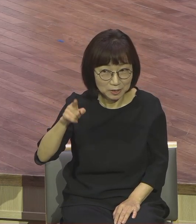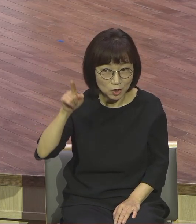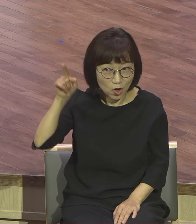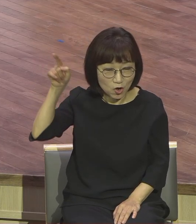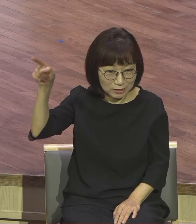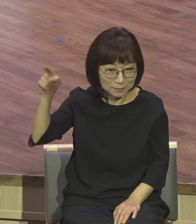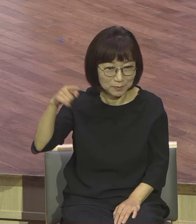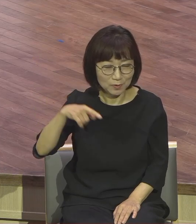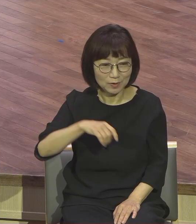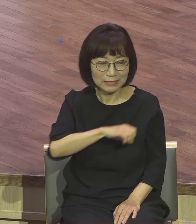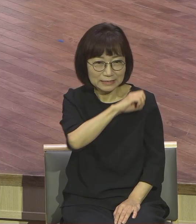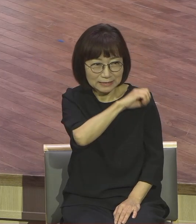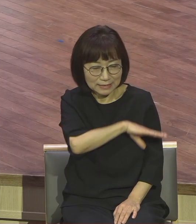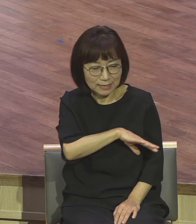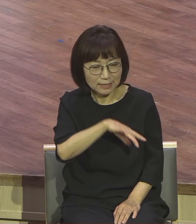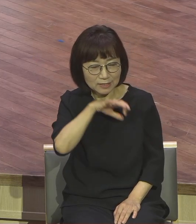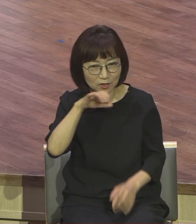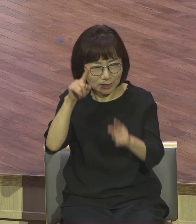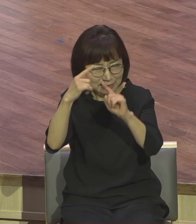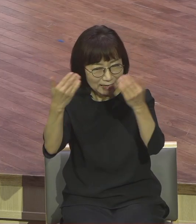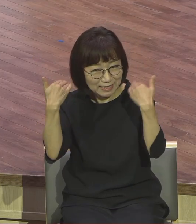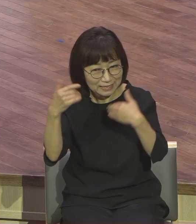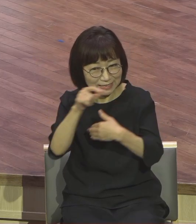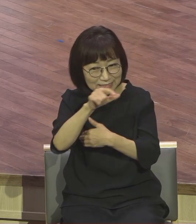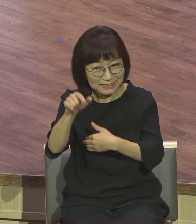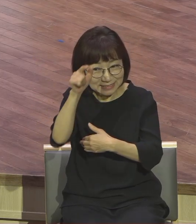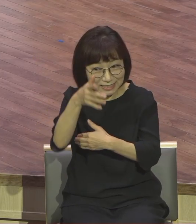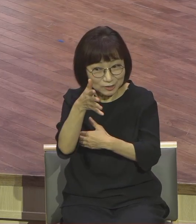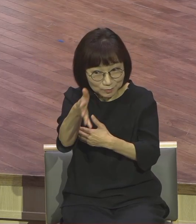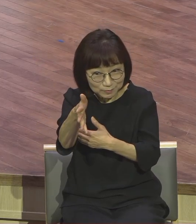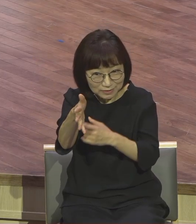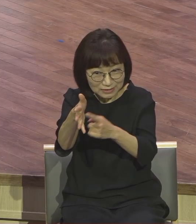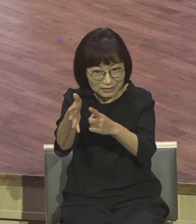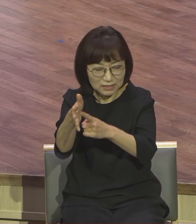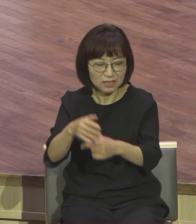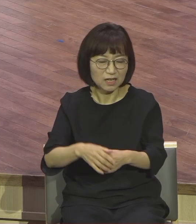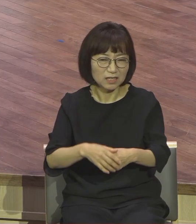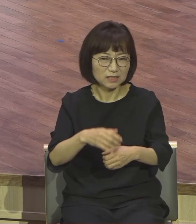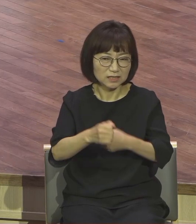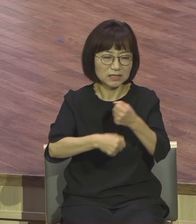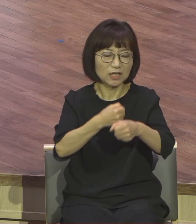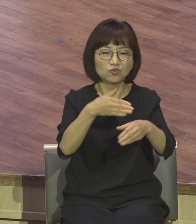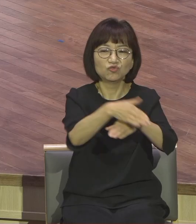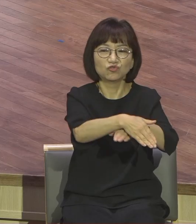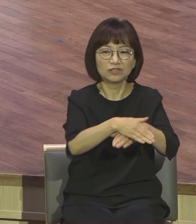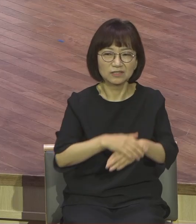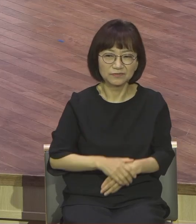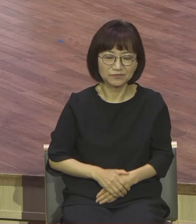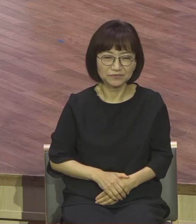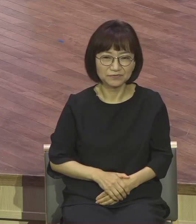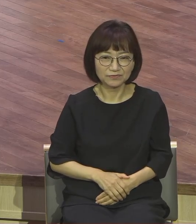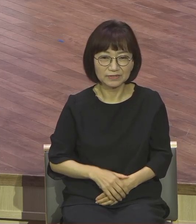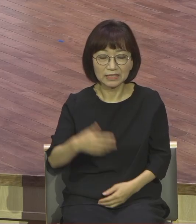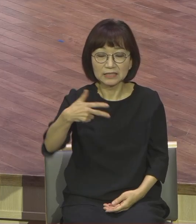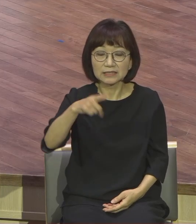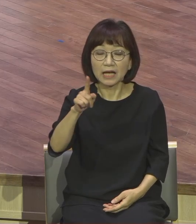연대 신학과 있잖아요. 싹 다 자유주의입니다. 자유주의가 뭔지 아세요? 이